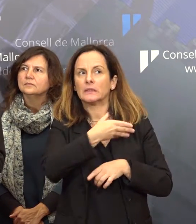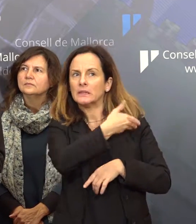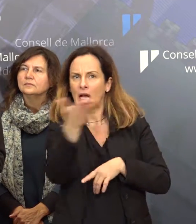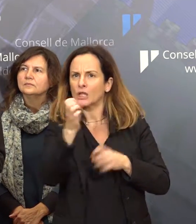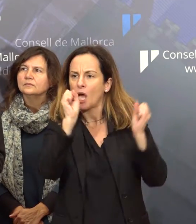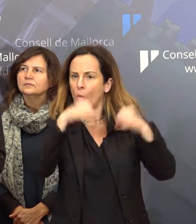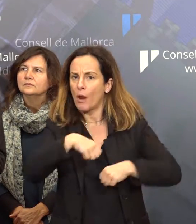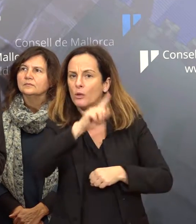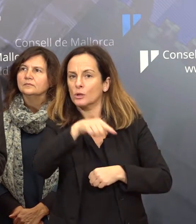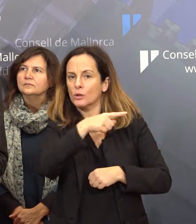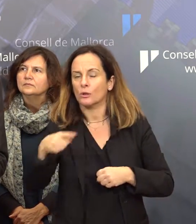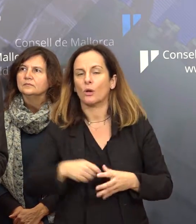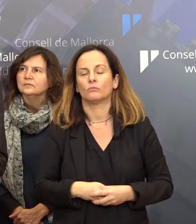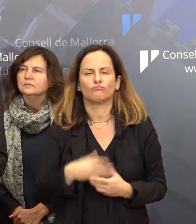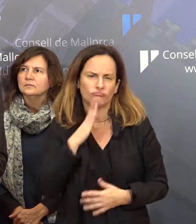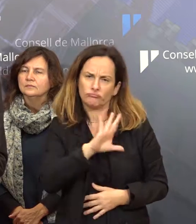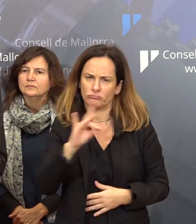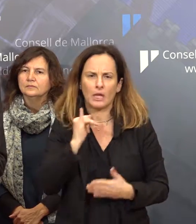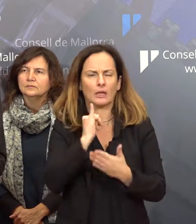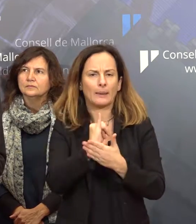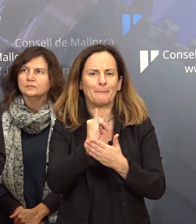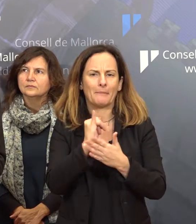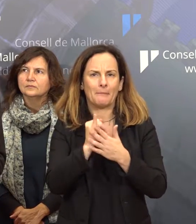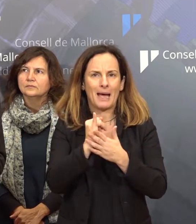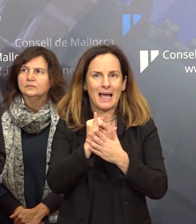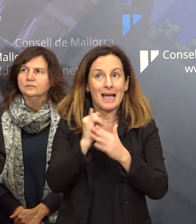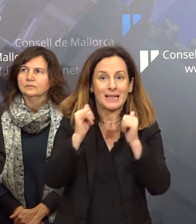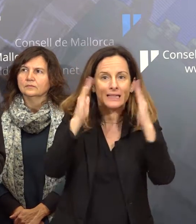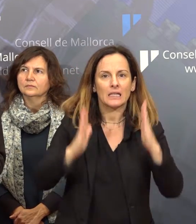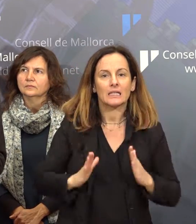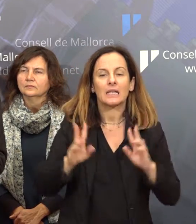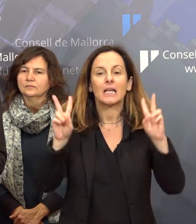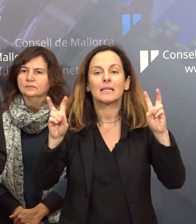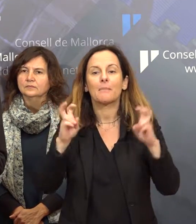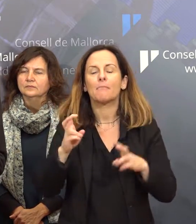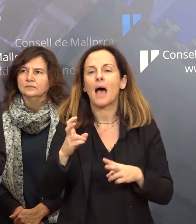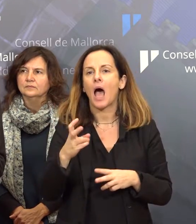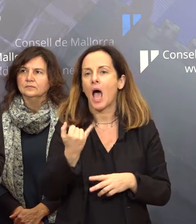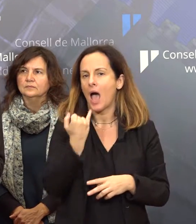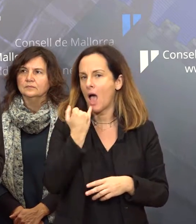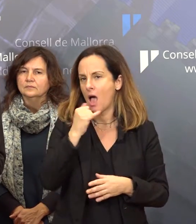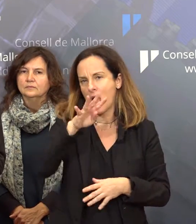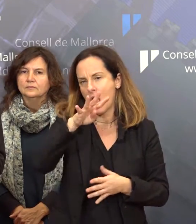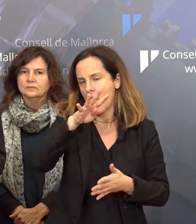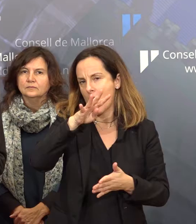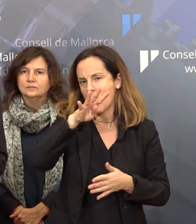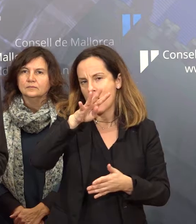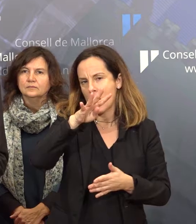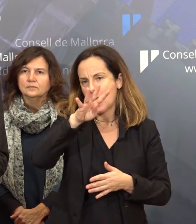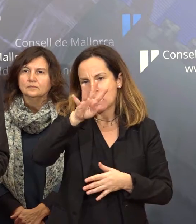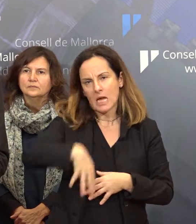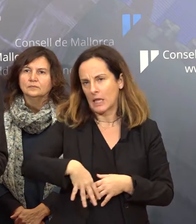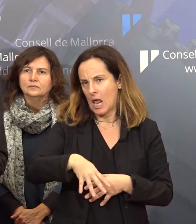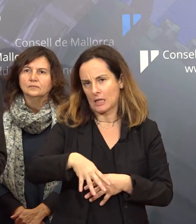en el cas de l'IMAS el tema de requisit de català és un tema que està parlat se vol que vàrem aplicar